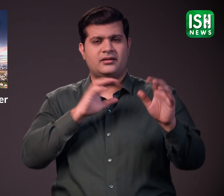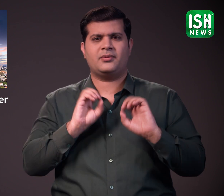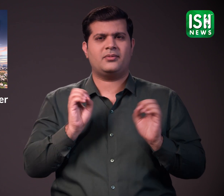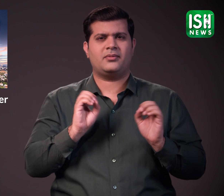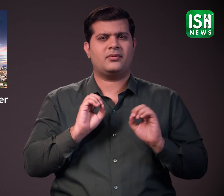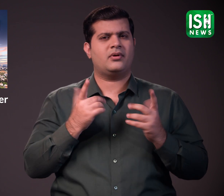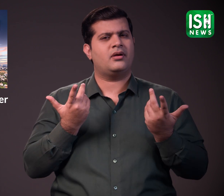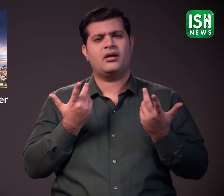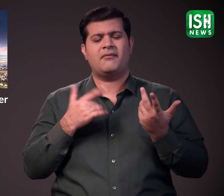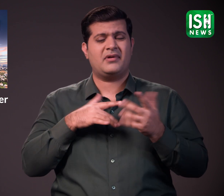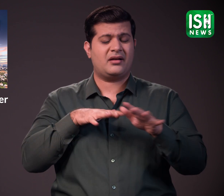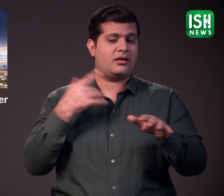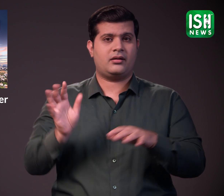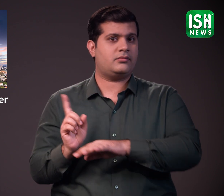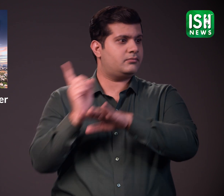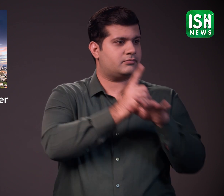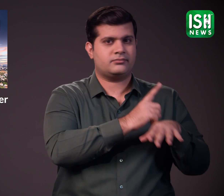यात्रा कितनी सुविदा जनक होगी